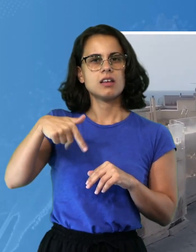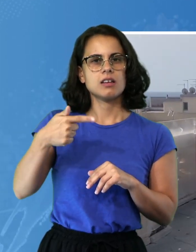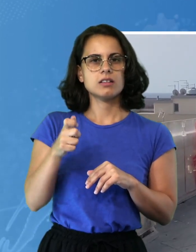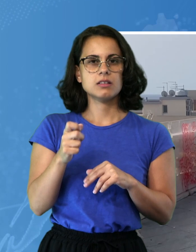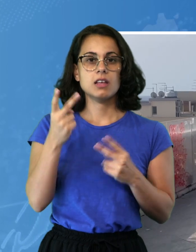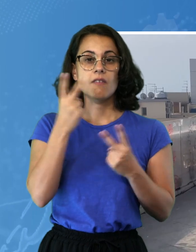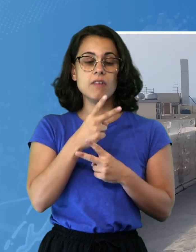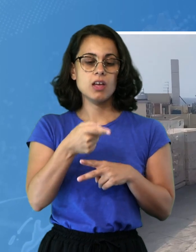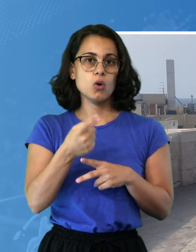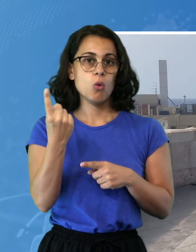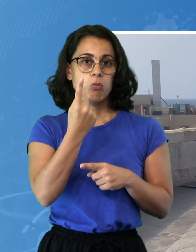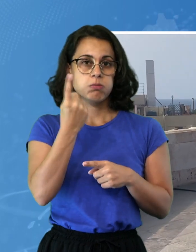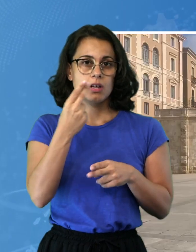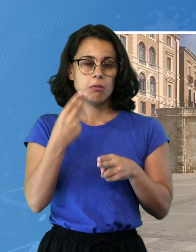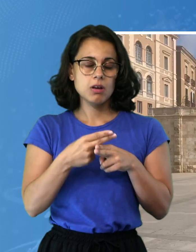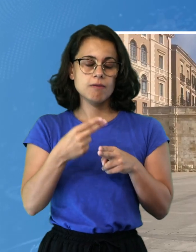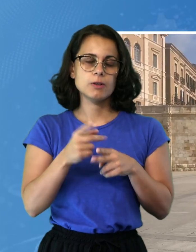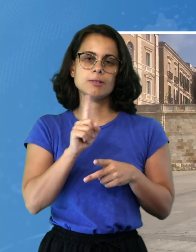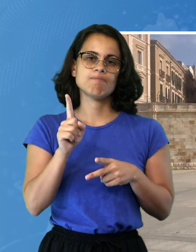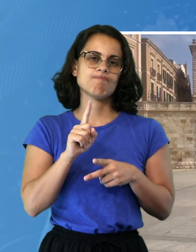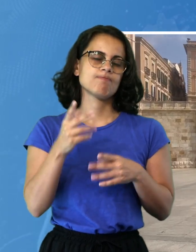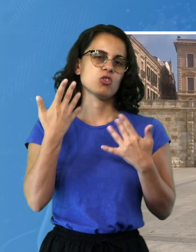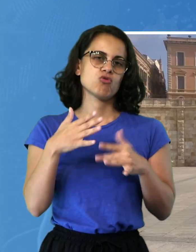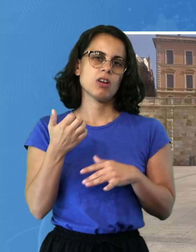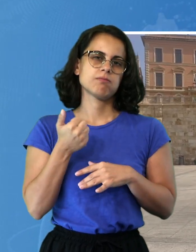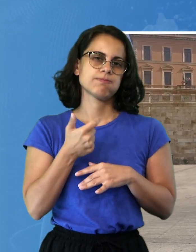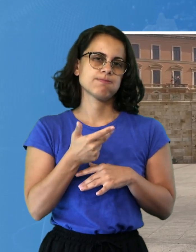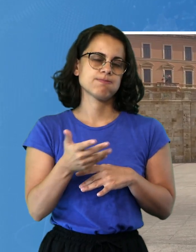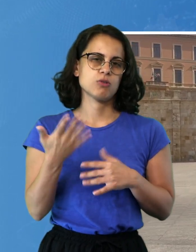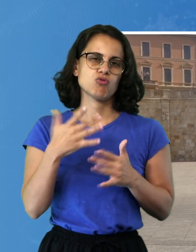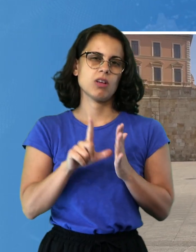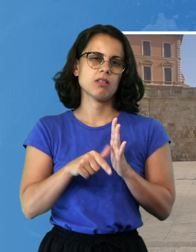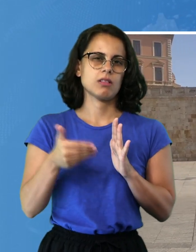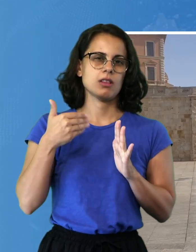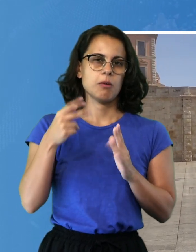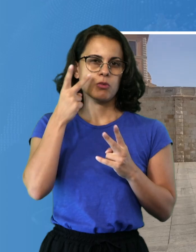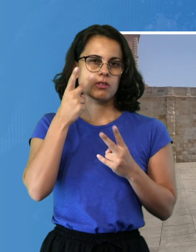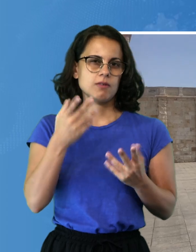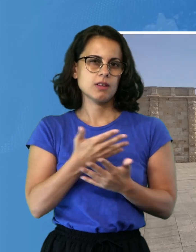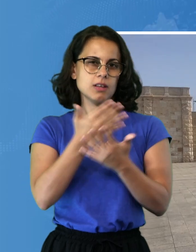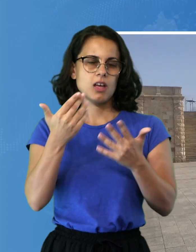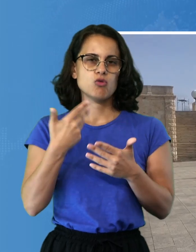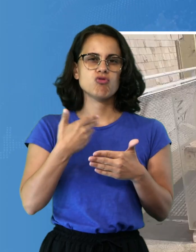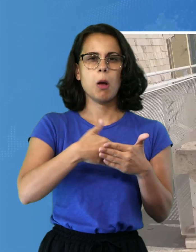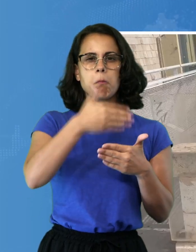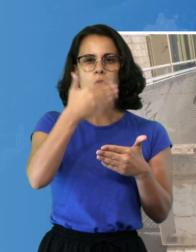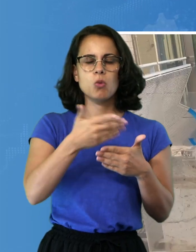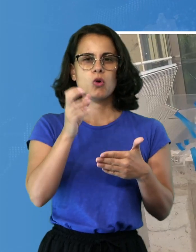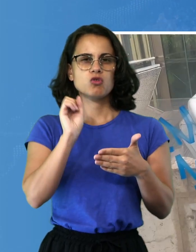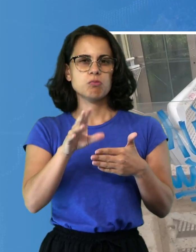atto vandalico ai danni del bastione di Saint-Rémy, basta guardarsi un po' intorno per vedere muri imbrattati ormai da tempo e rifiuti gettati